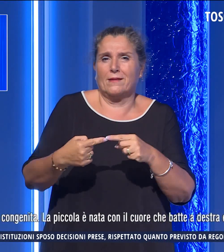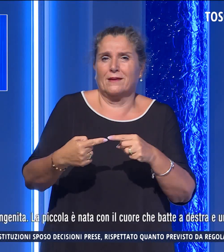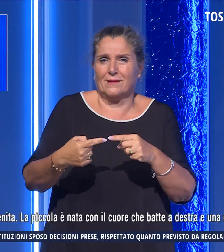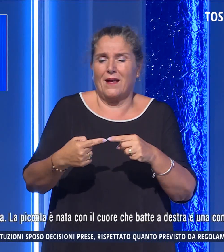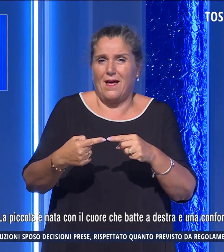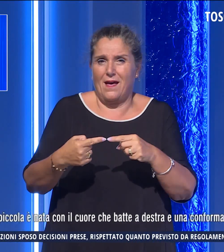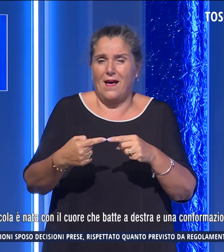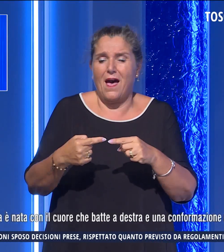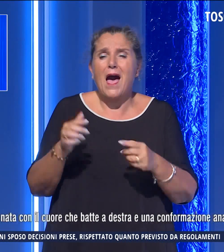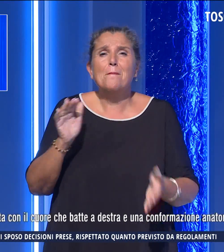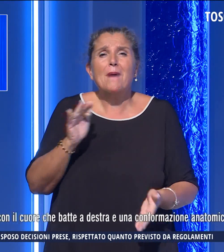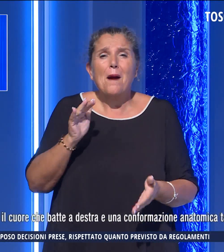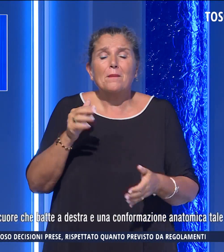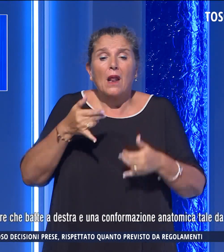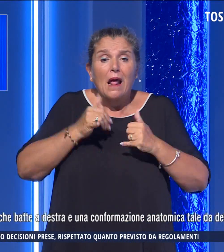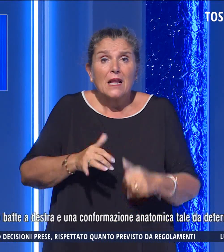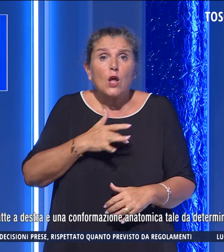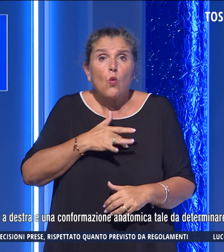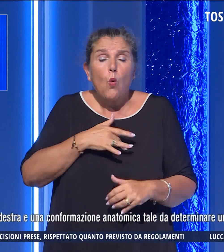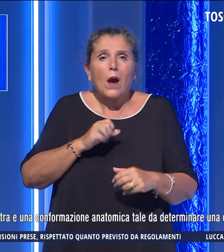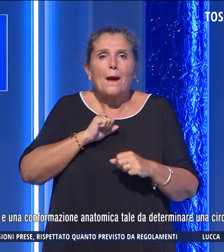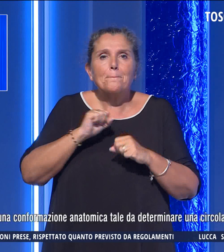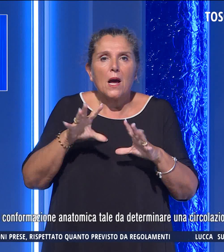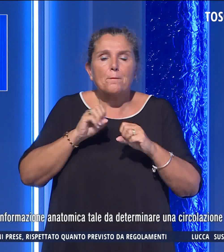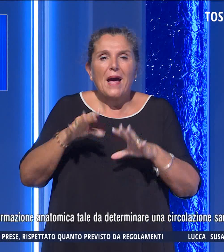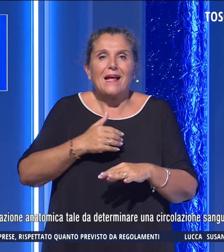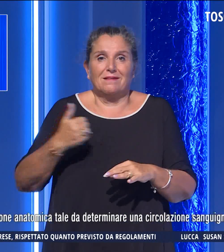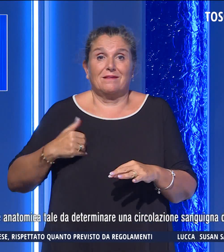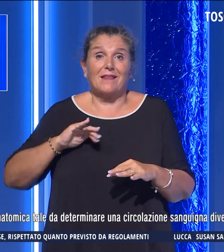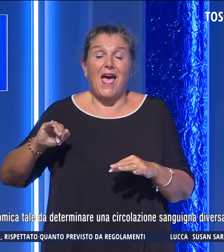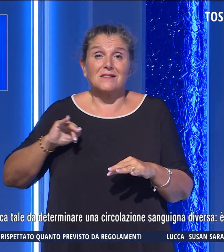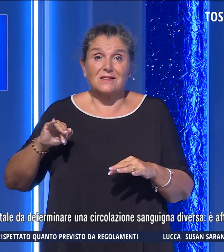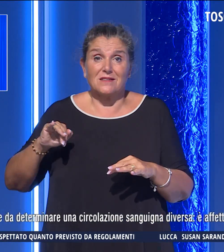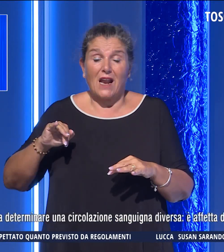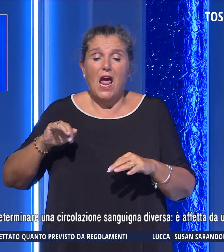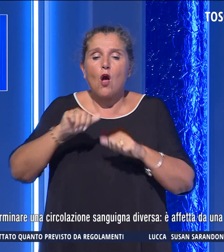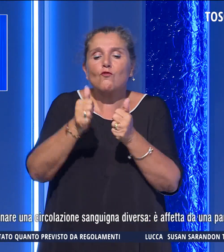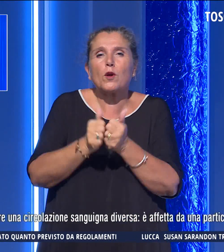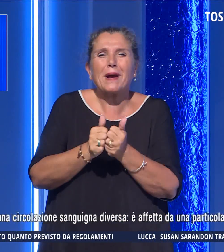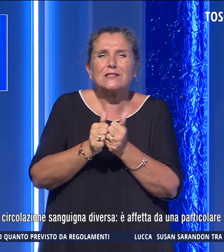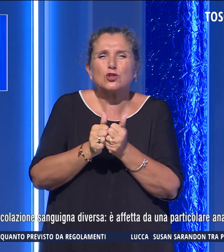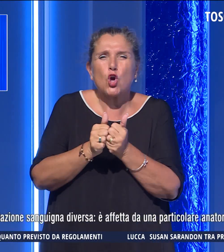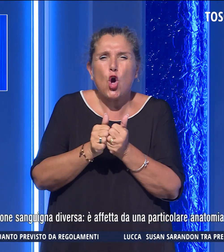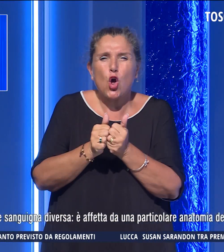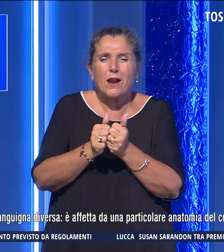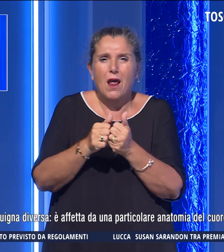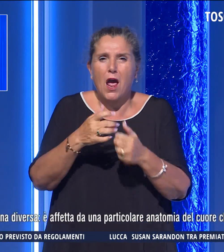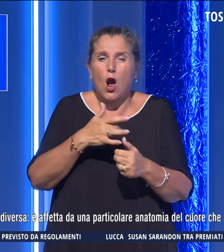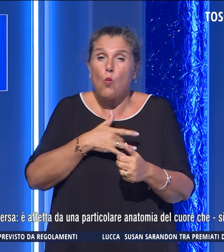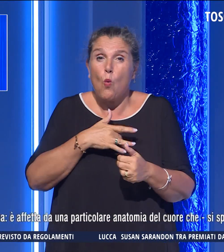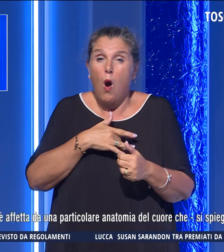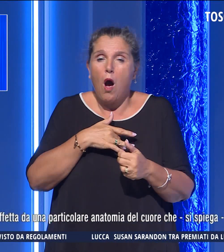La piccola è nata con il cuore che batte a destra e una conformazione anatomica tale da